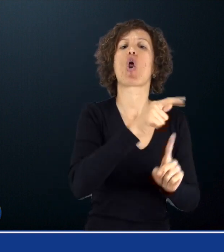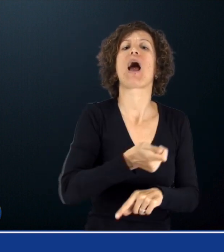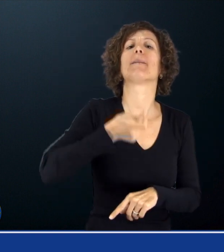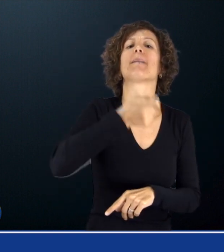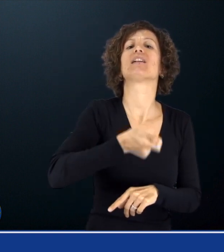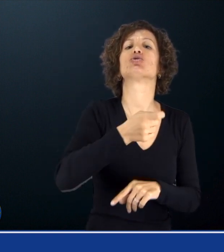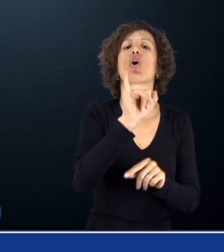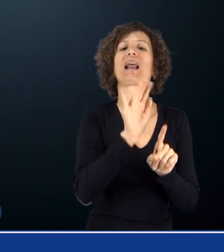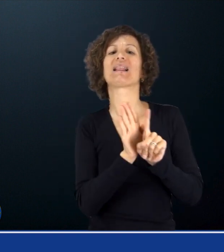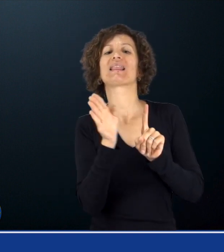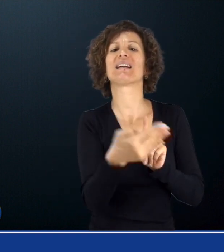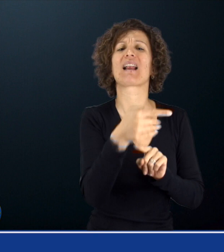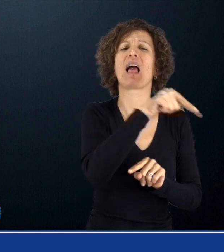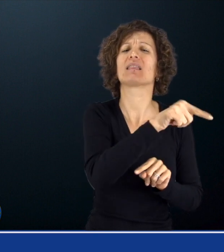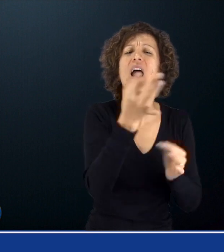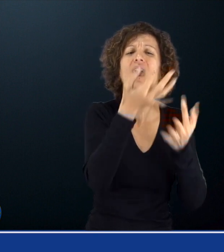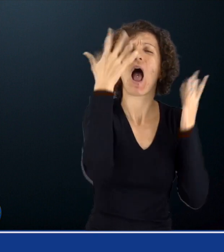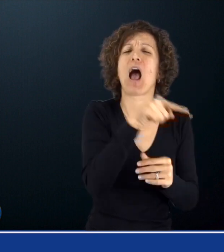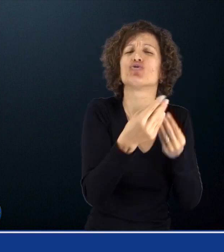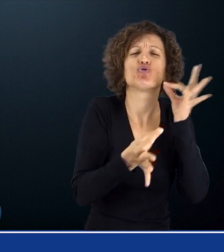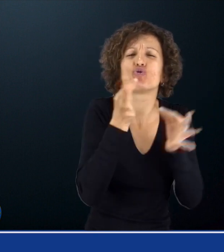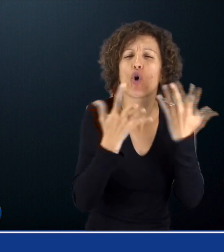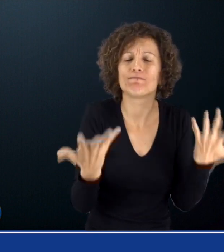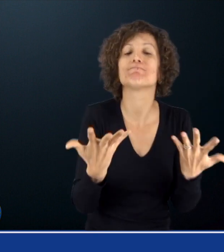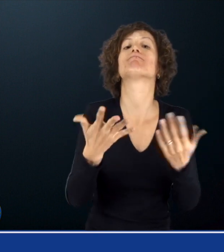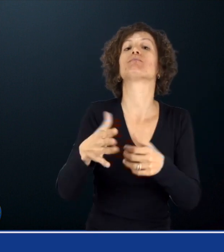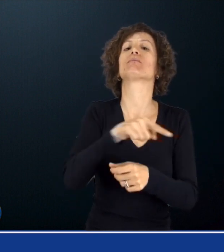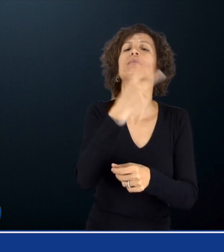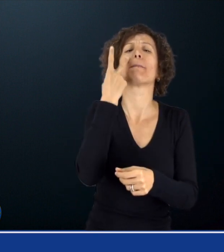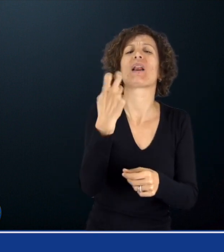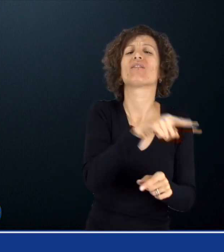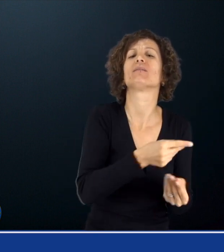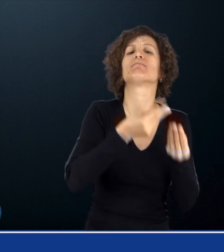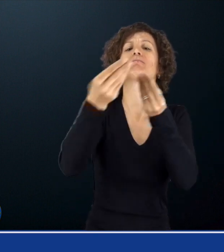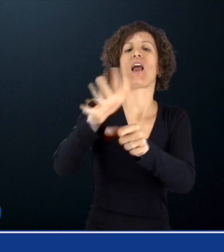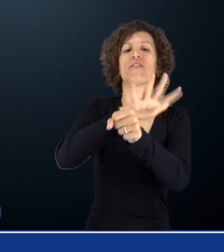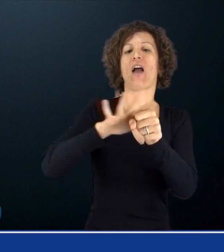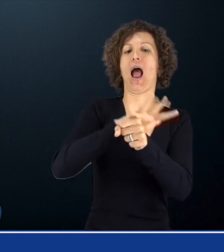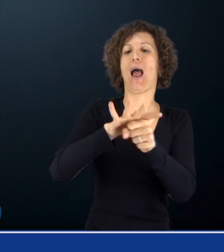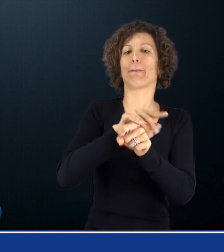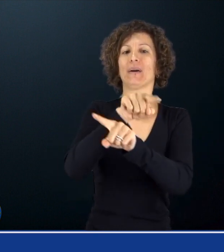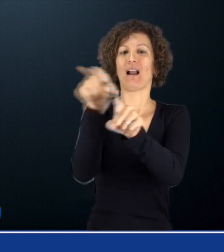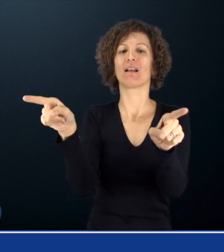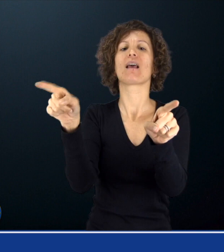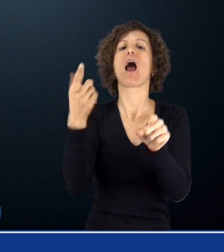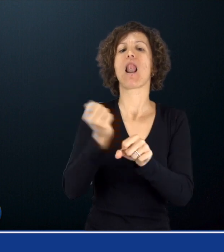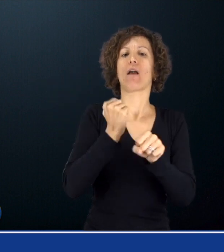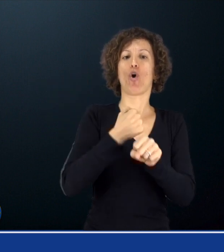sociale non è esclusa per i titolari di pensioni indirette quelle che spettano i familiari in caso di morte del lavoratore che